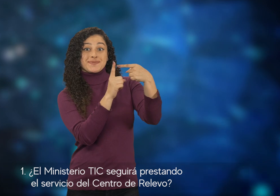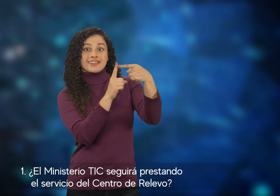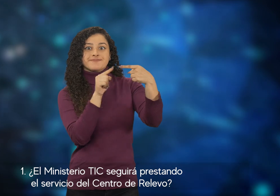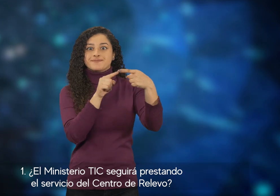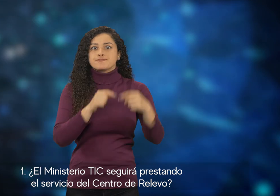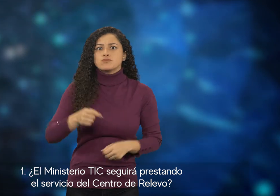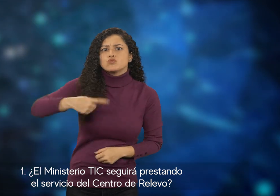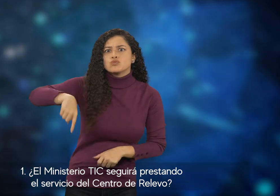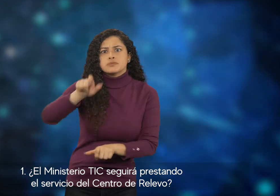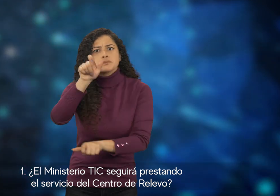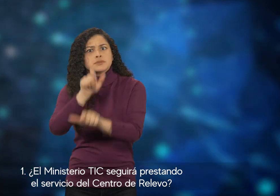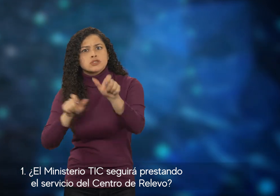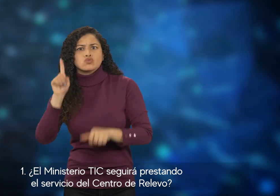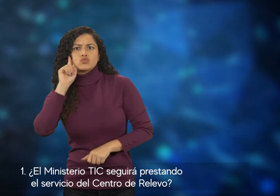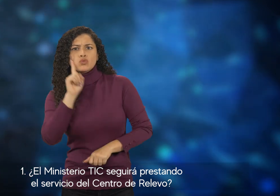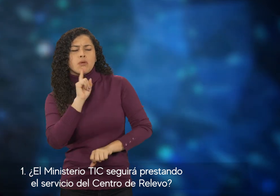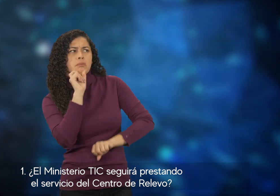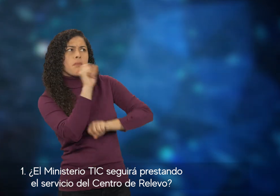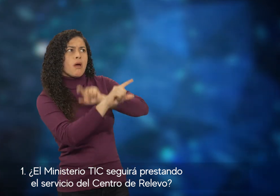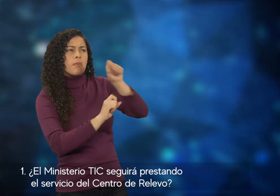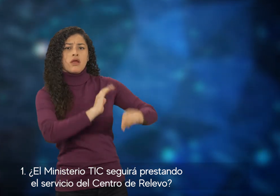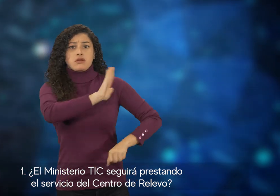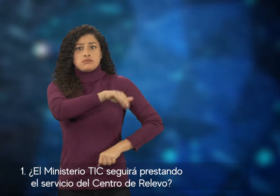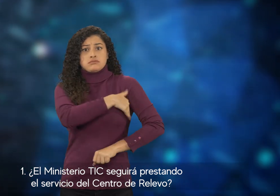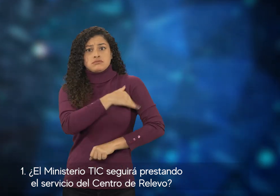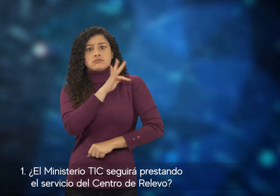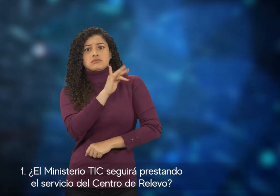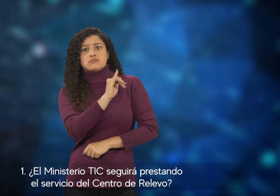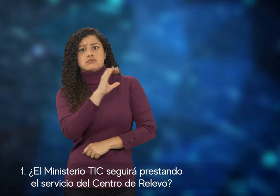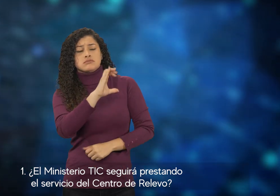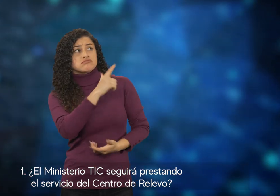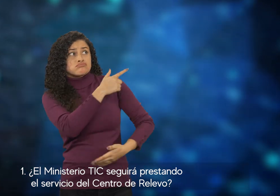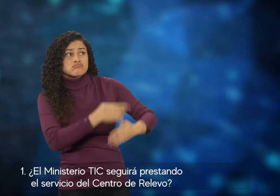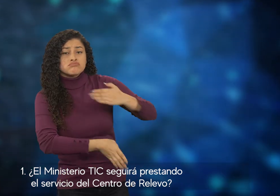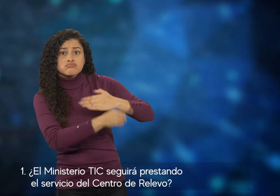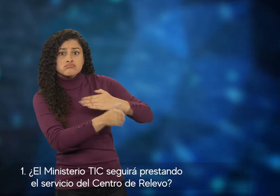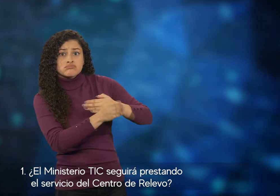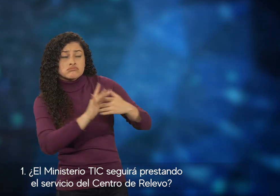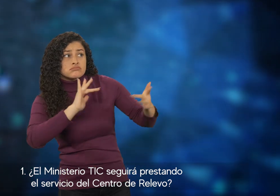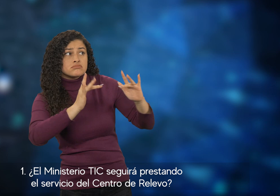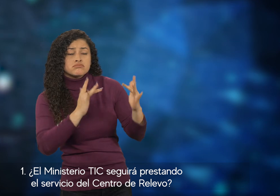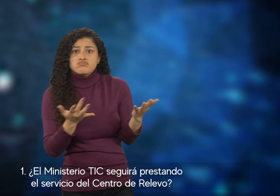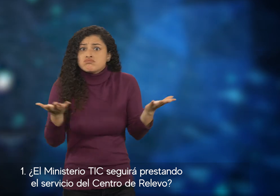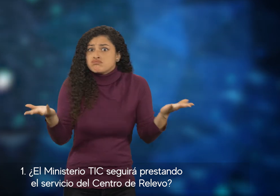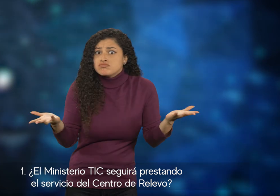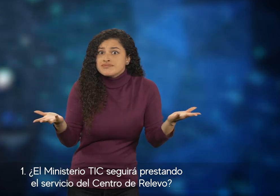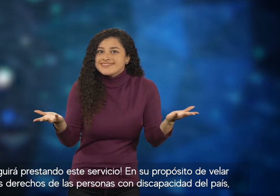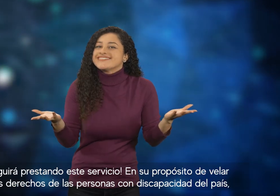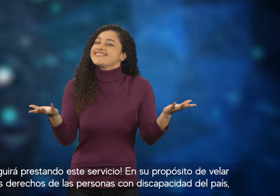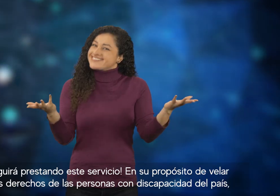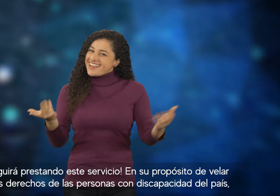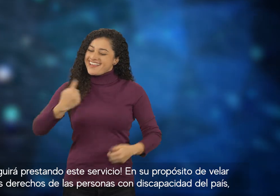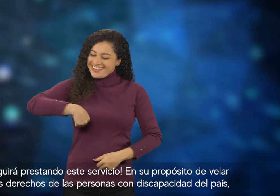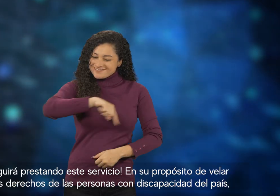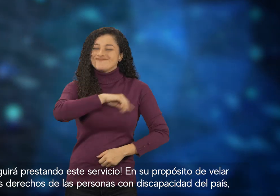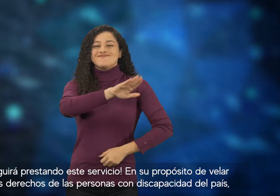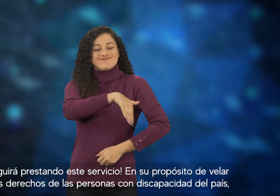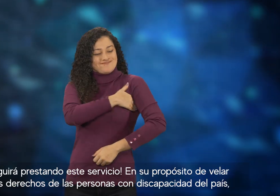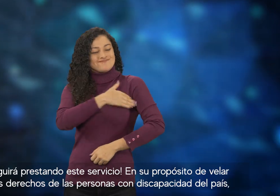Primero, ¿el Ministerio TIC seguirá prestando el servicio del centro de relevo? Sí, seguirá prestando este